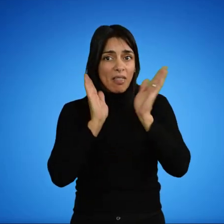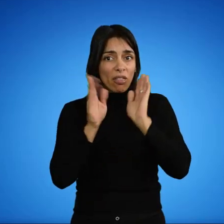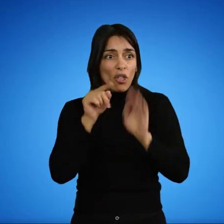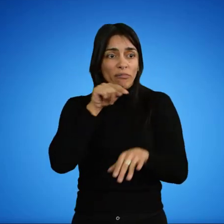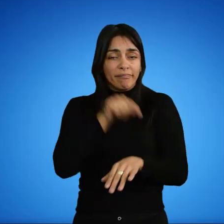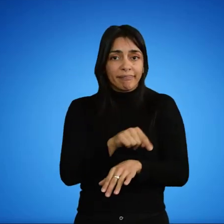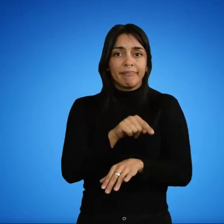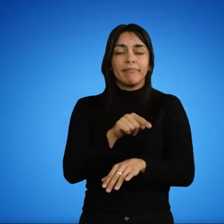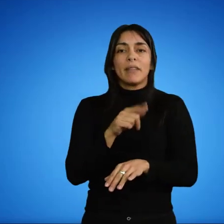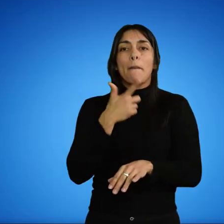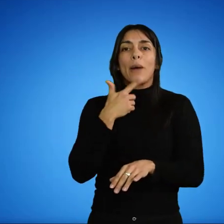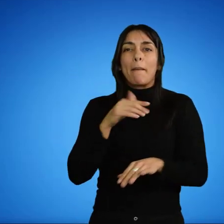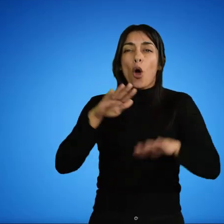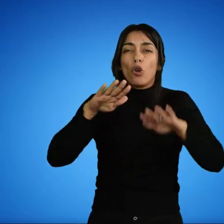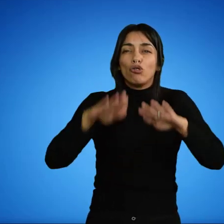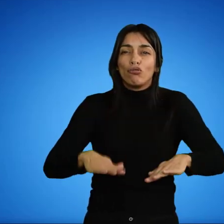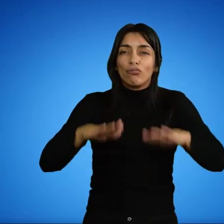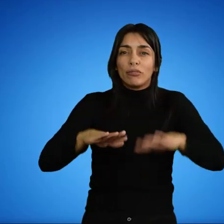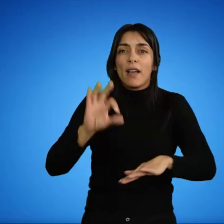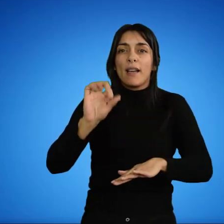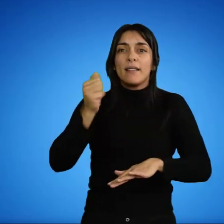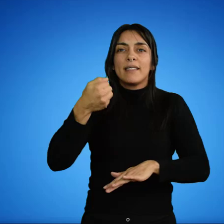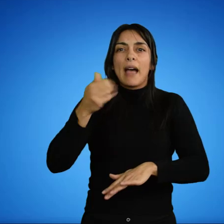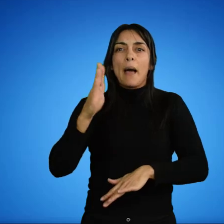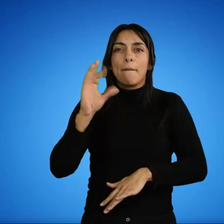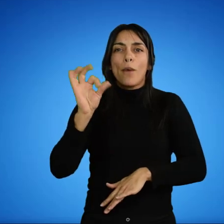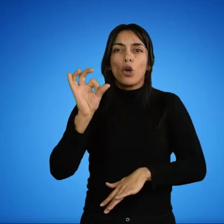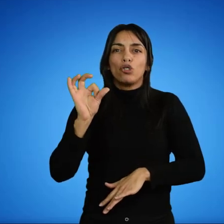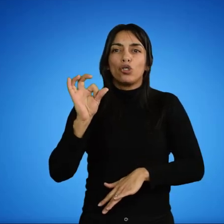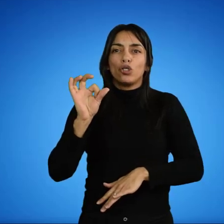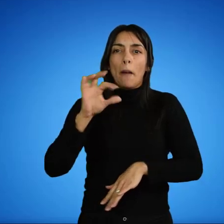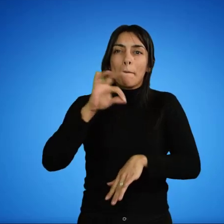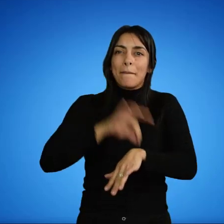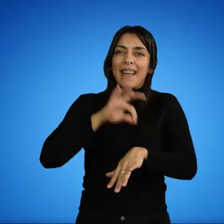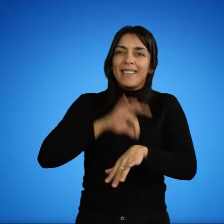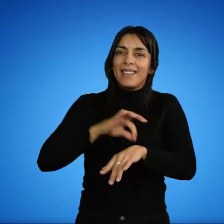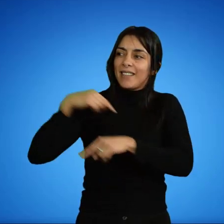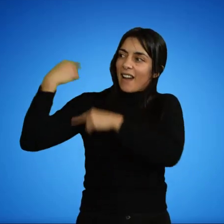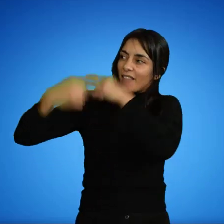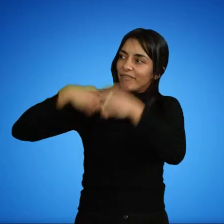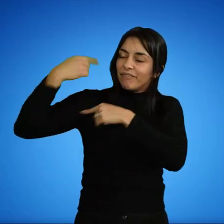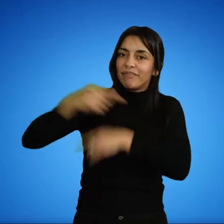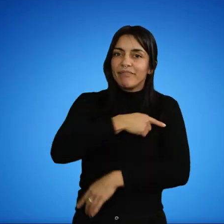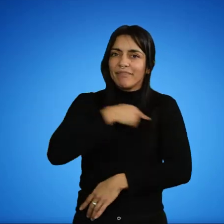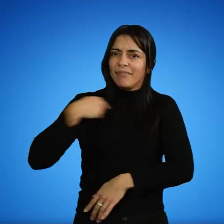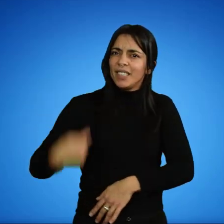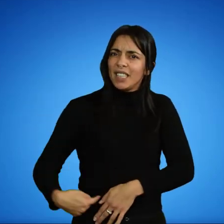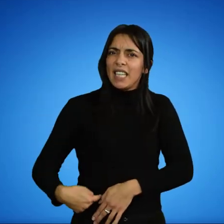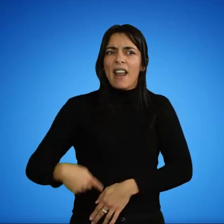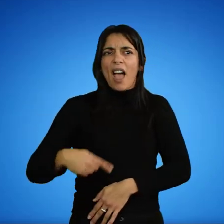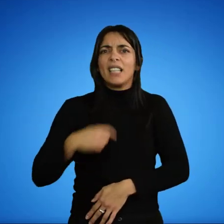Los sapos pulverizados se emplean en la medicina china tradicional para una gran variedad de dolencias.